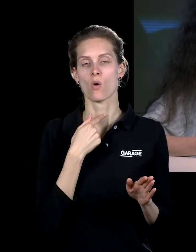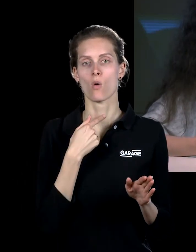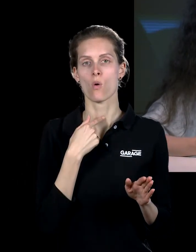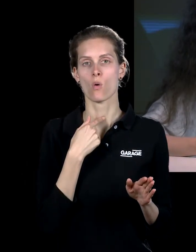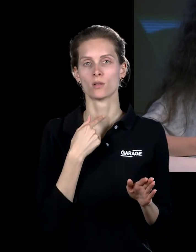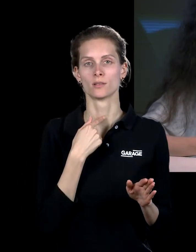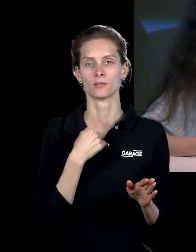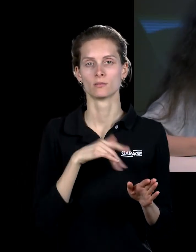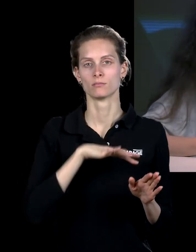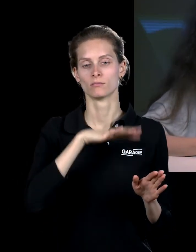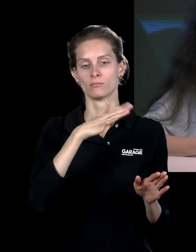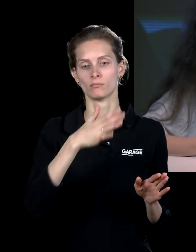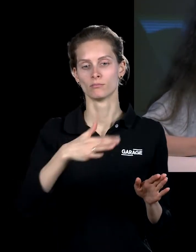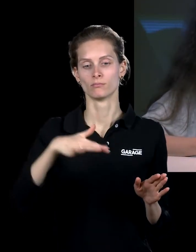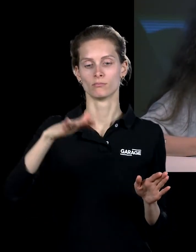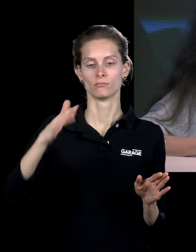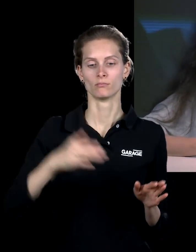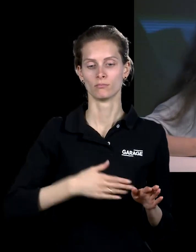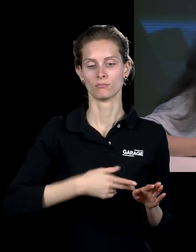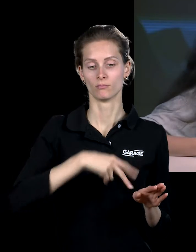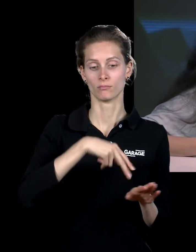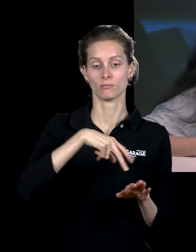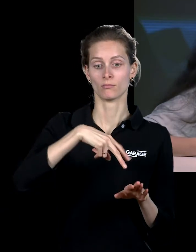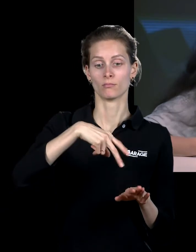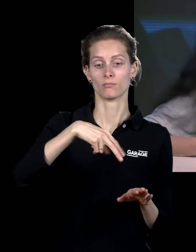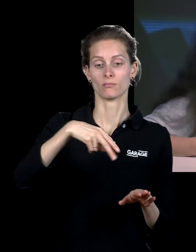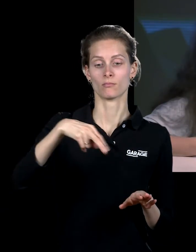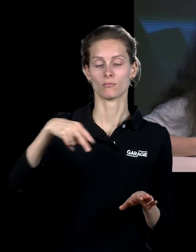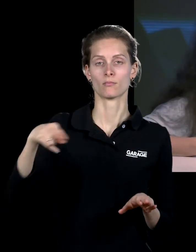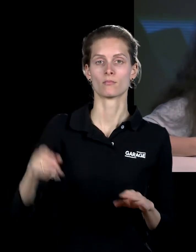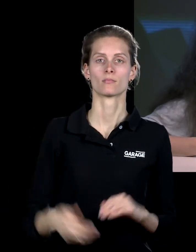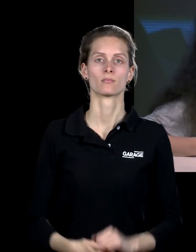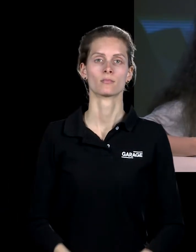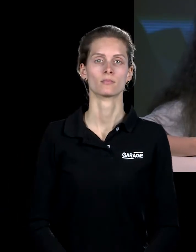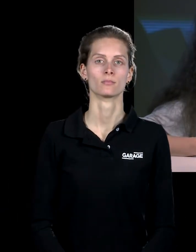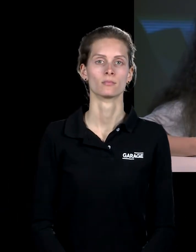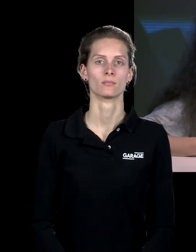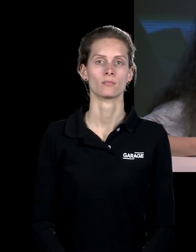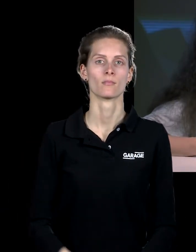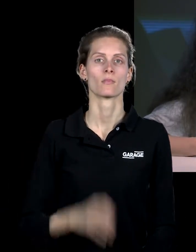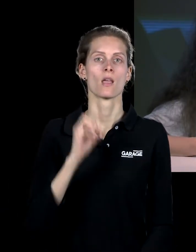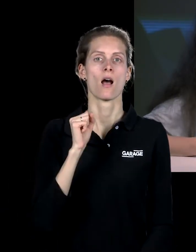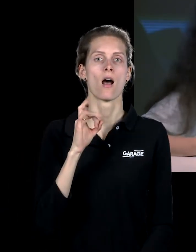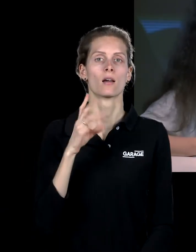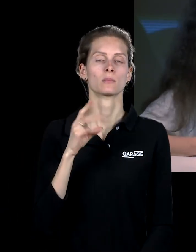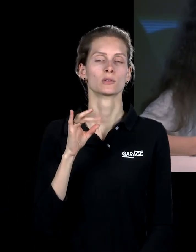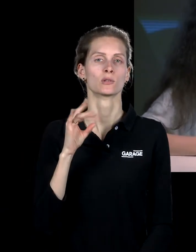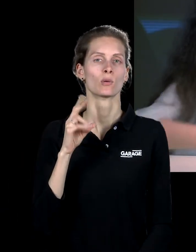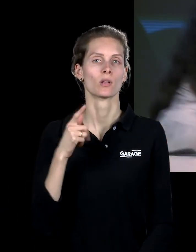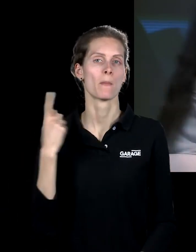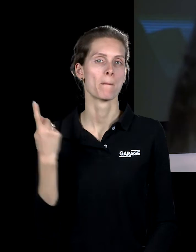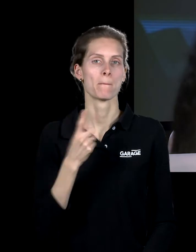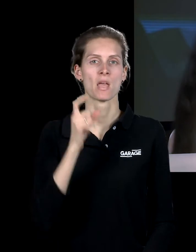синтезированный голос, но синтезированный на основе голоса Нила Армстронга, первого человека на Луне. И вот поэтому